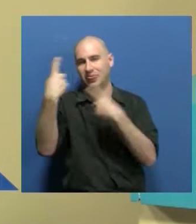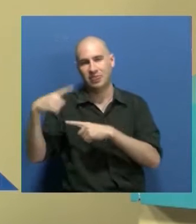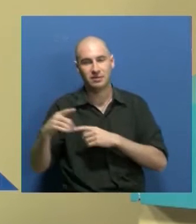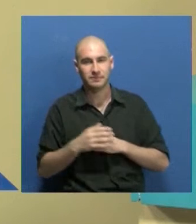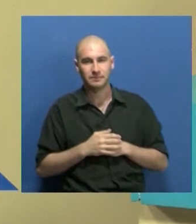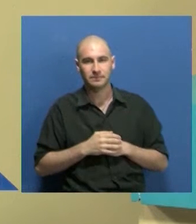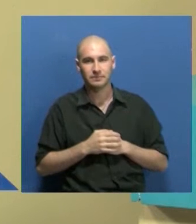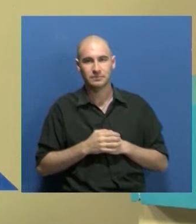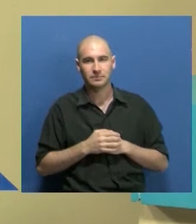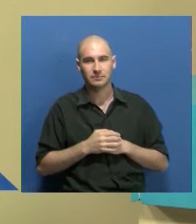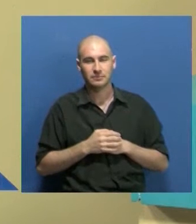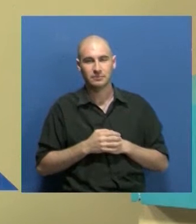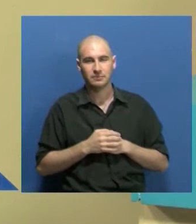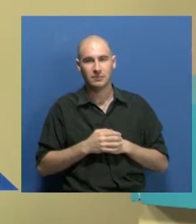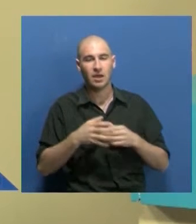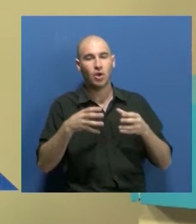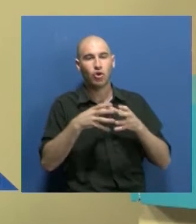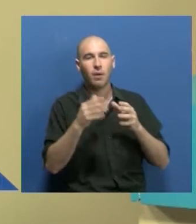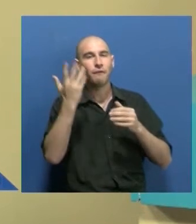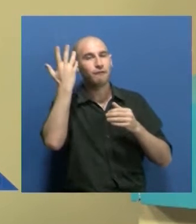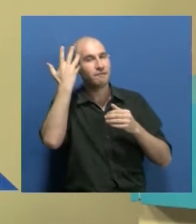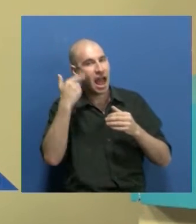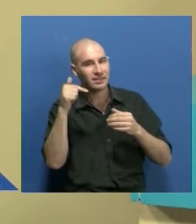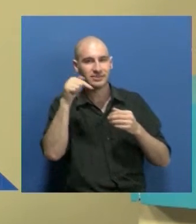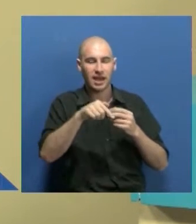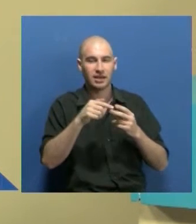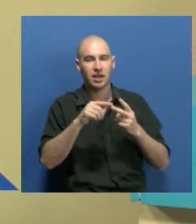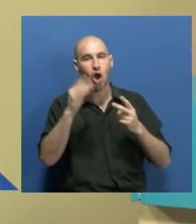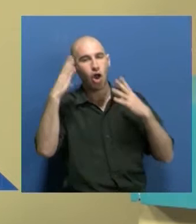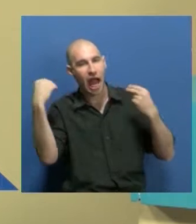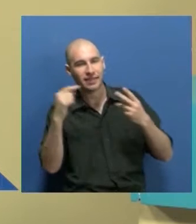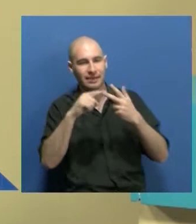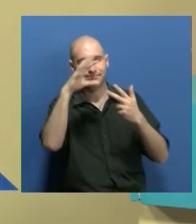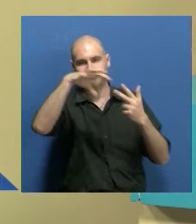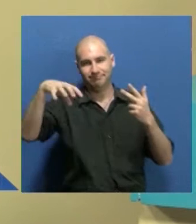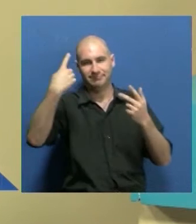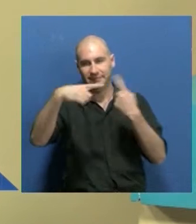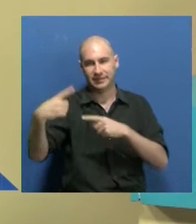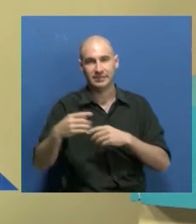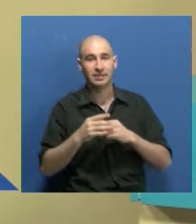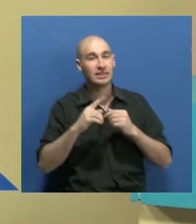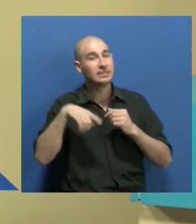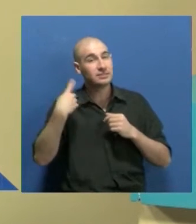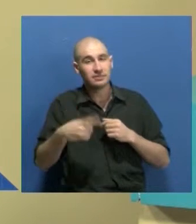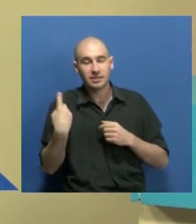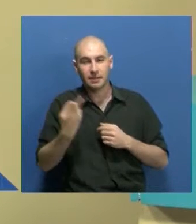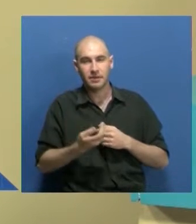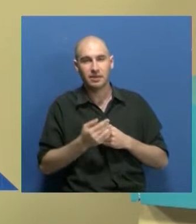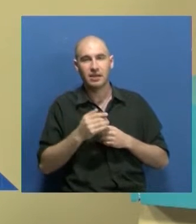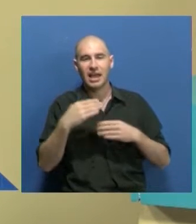distintos, en Francia, digo, en Holanda, en muchos lugares. Y siempre la lengua se ve como